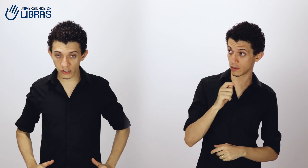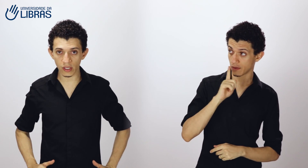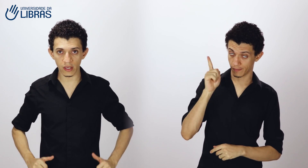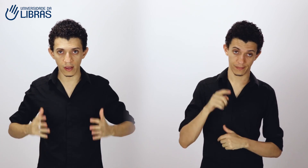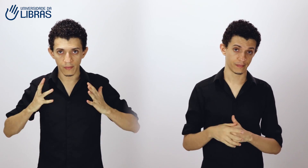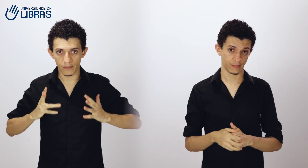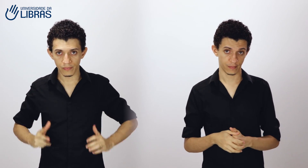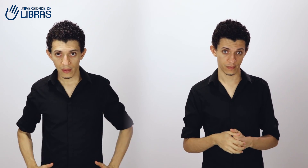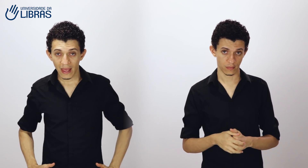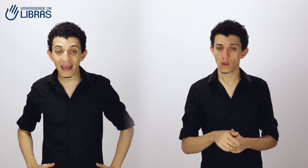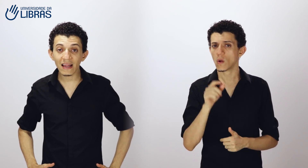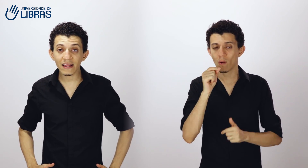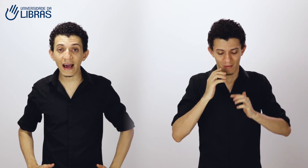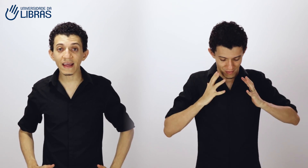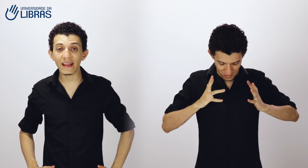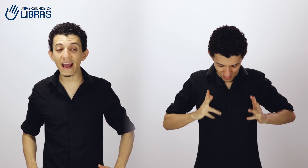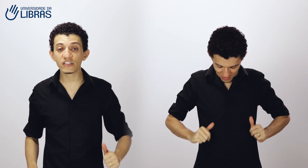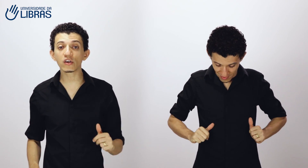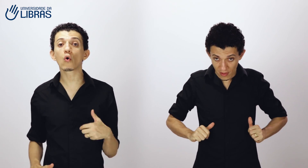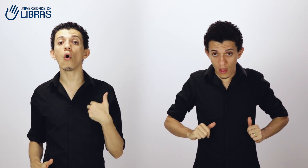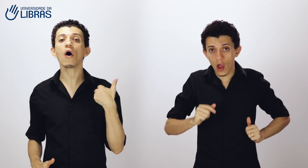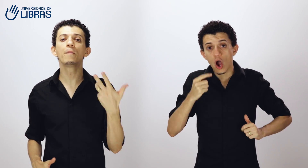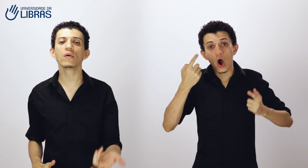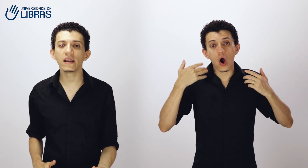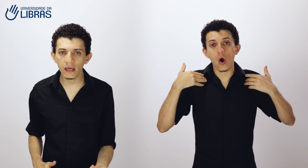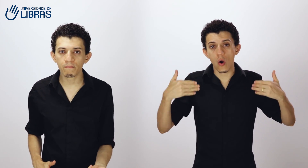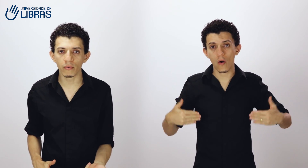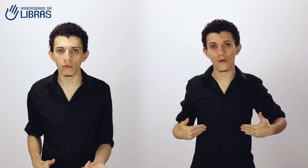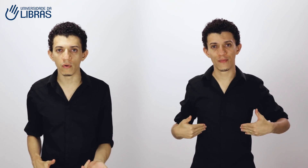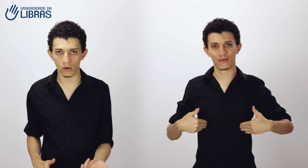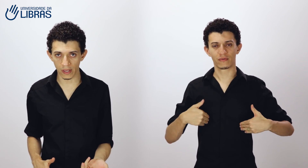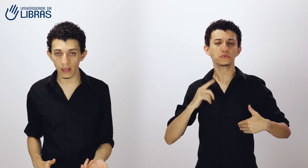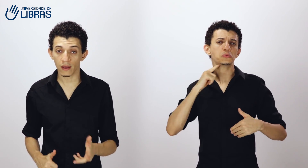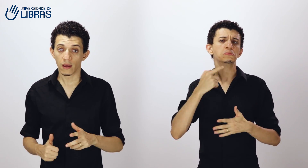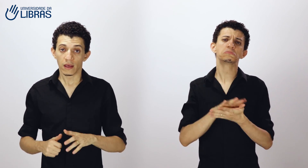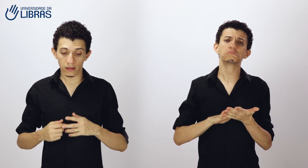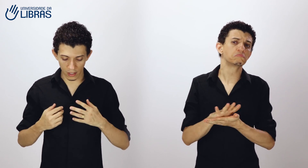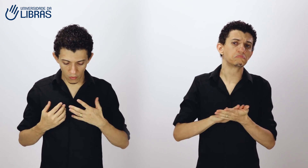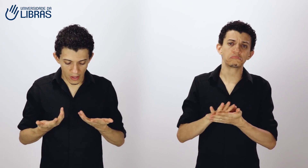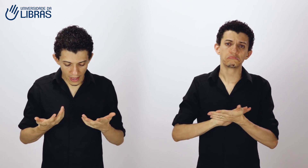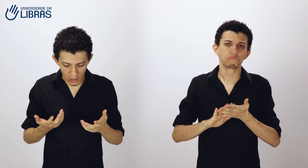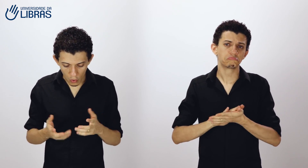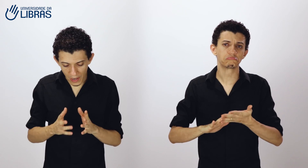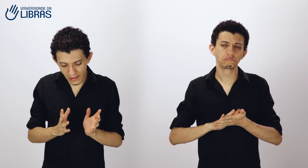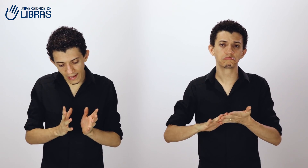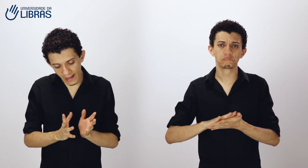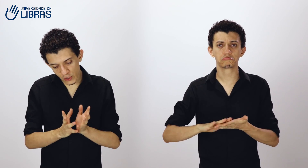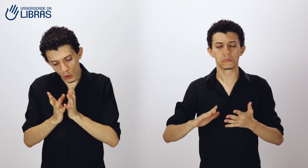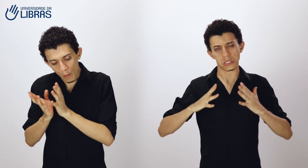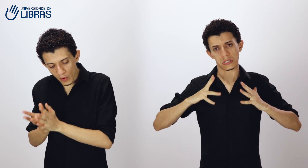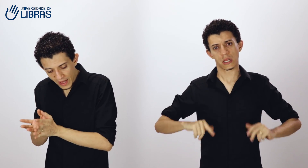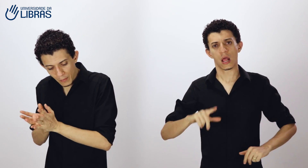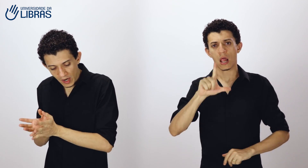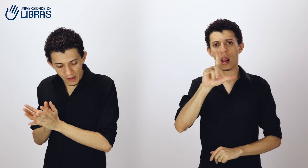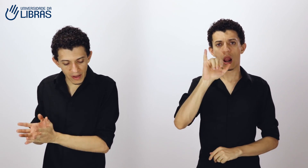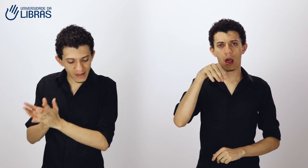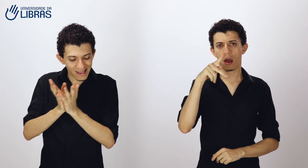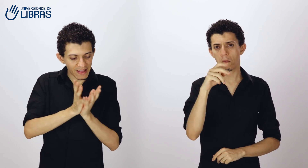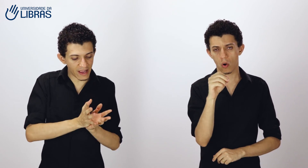esse daqui. Ele dá a ideia de corpo limpo. Ok? Então, como ele dá a ideia de corpo limpo, ele também dá a ideia